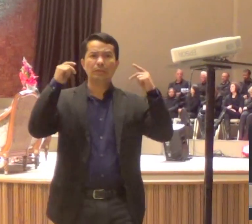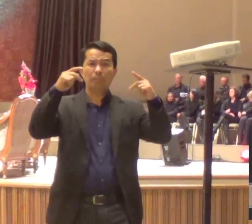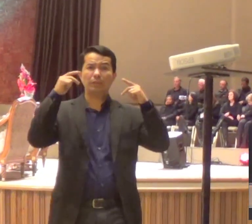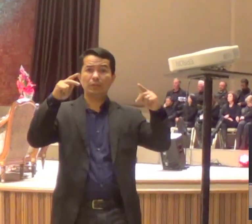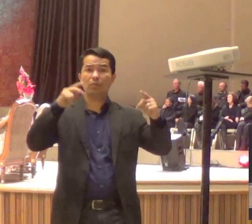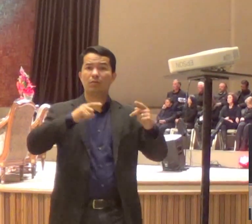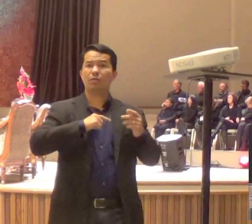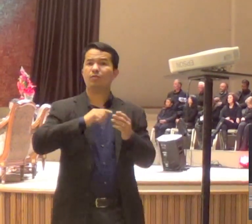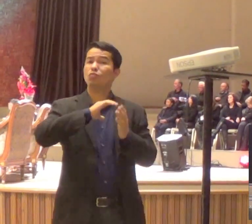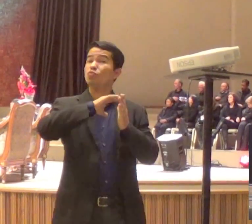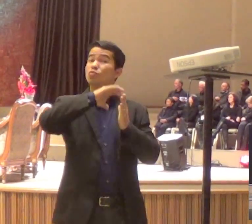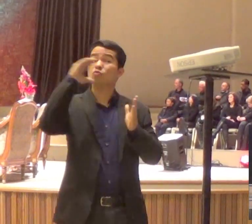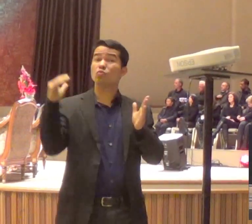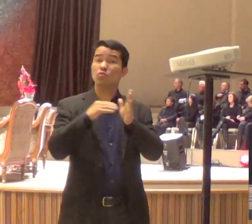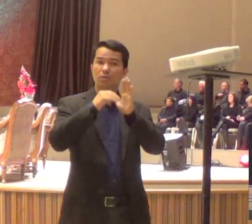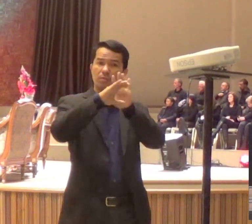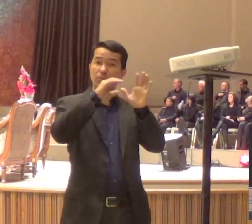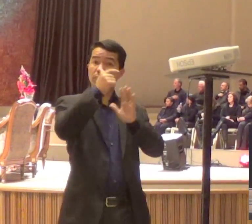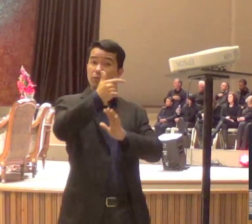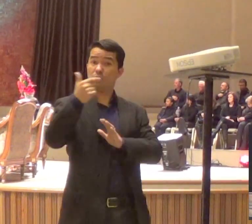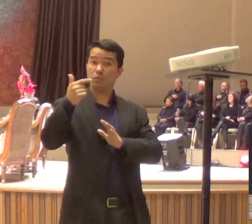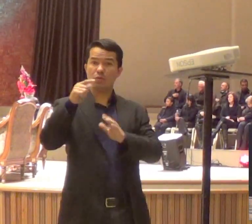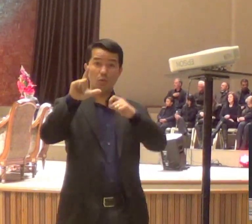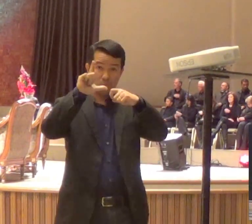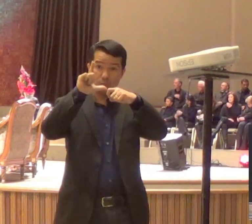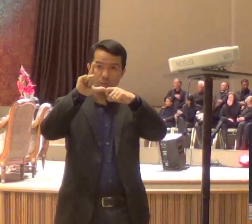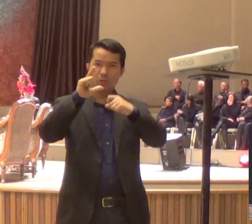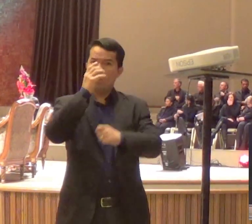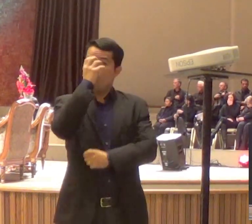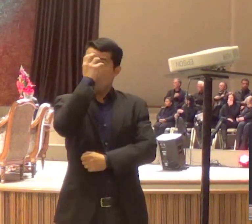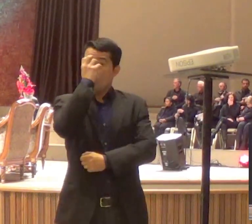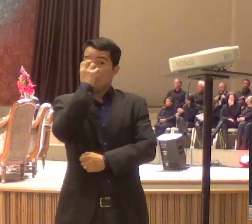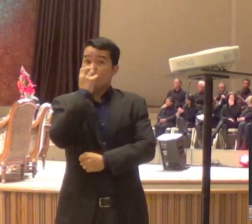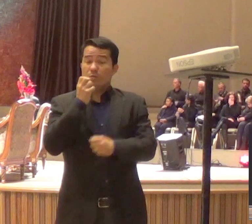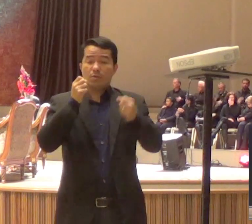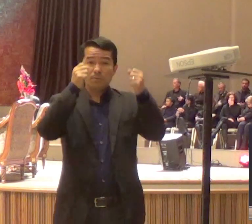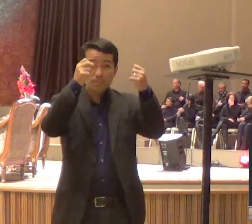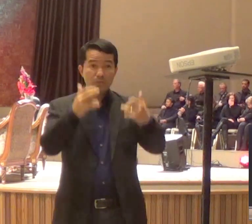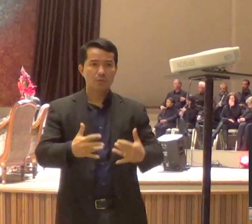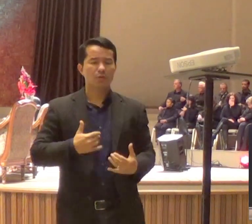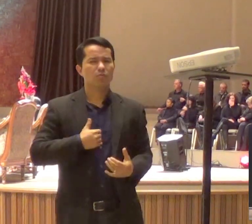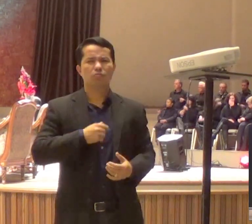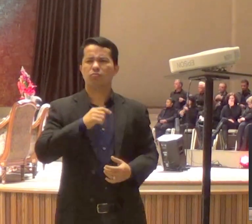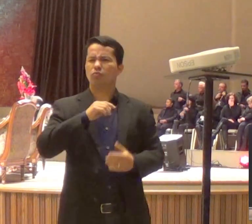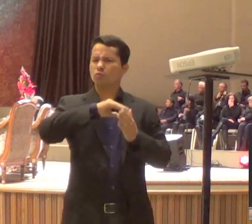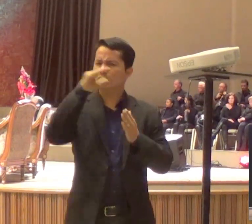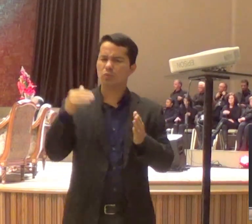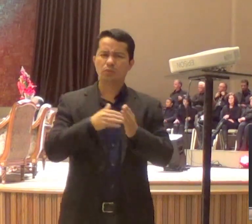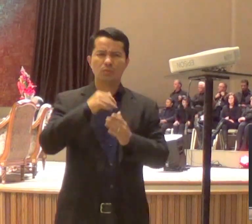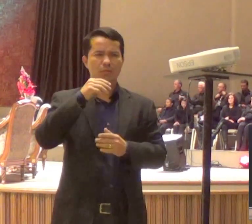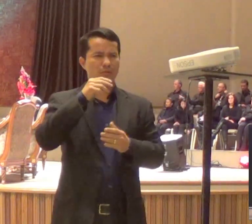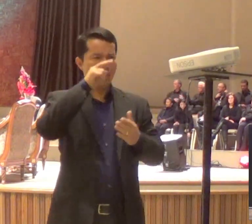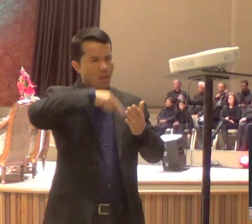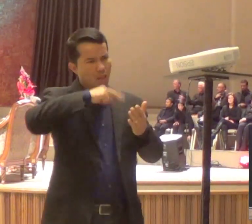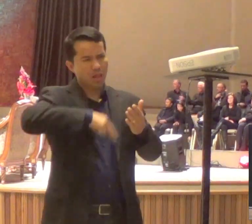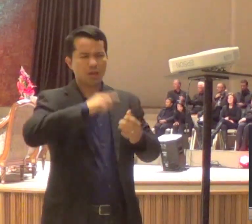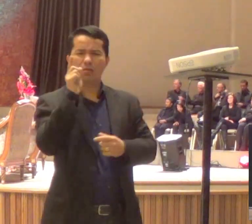22 de Lucas, como é um texto longo, eu não vou ler todo o texto, eu vou pinçar alguns